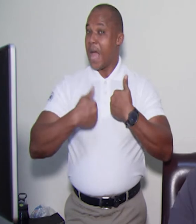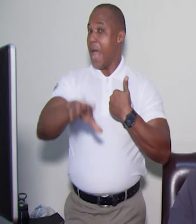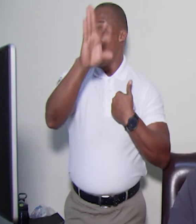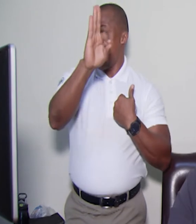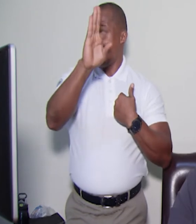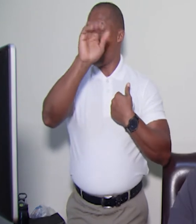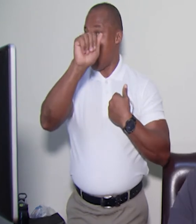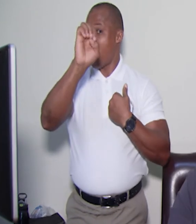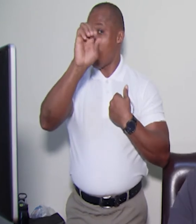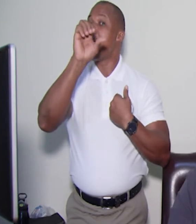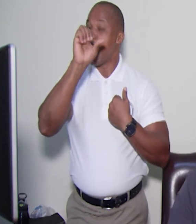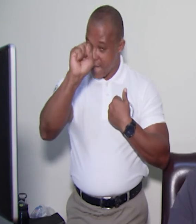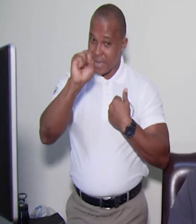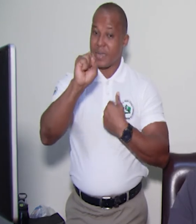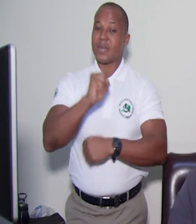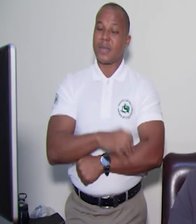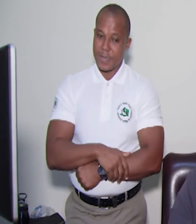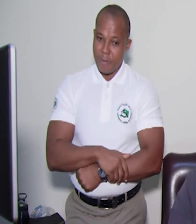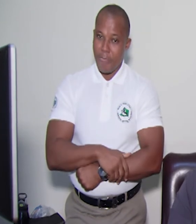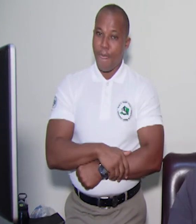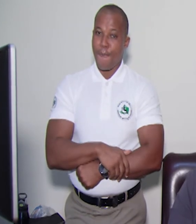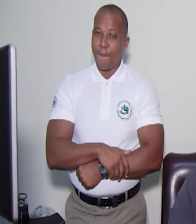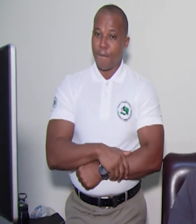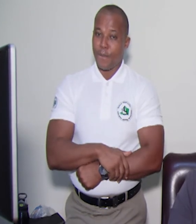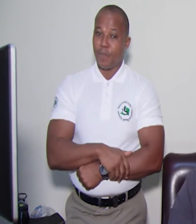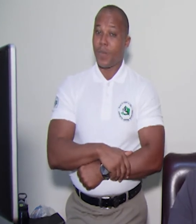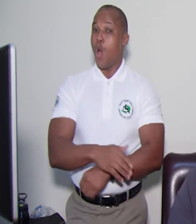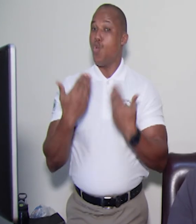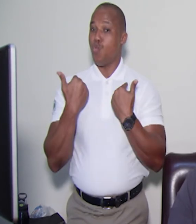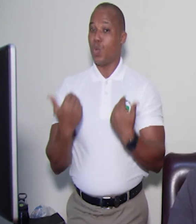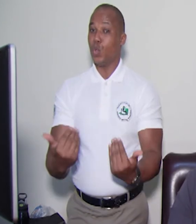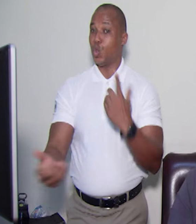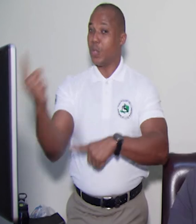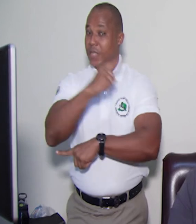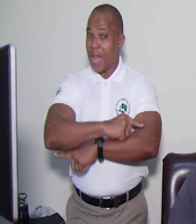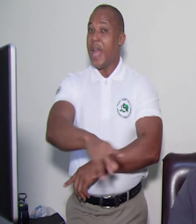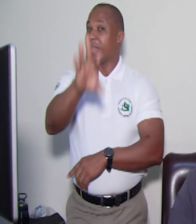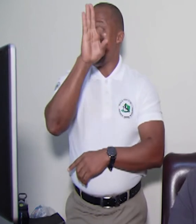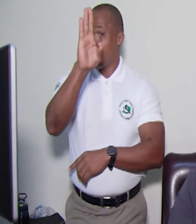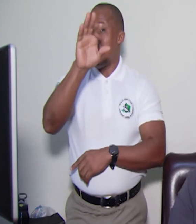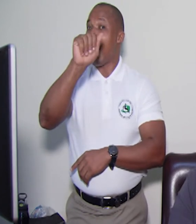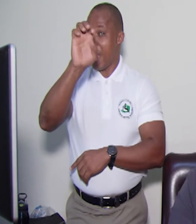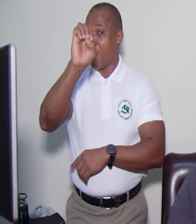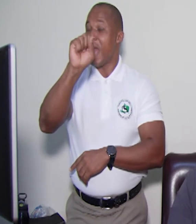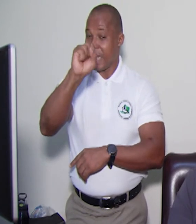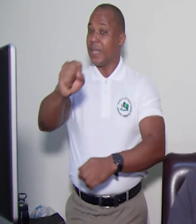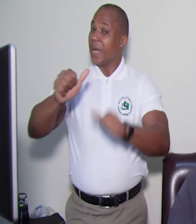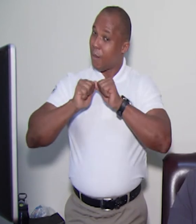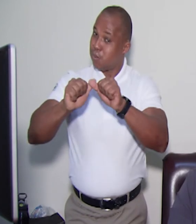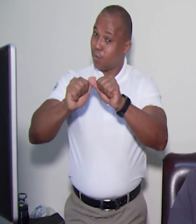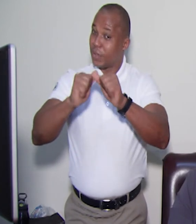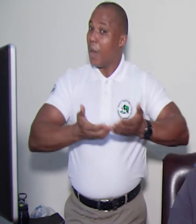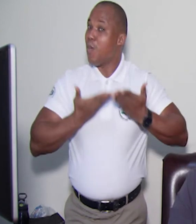aktive, akselman, jodi an se, depi a pati de jodi, menk kodi a la, fayes ap kontinye pou te plasho pou yo, e